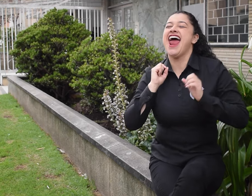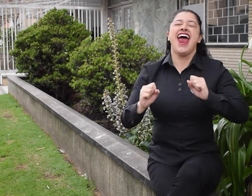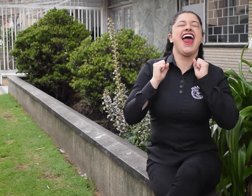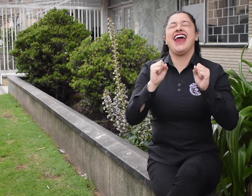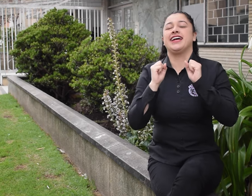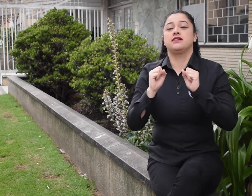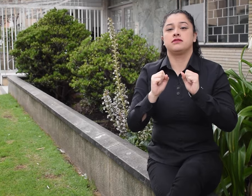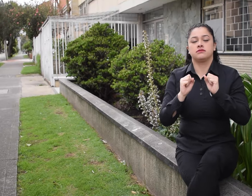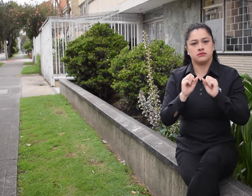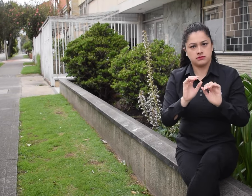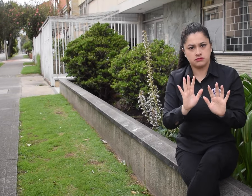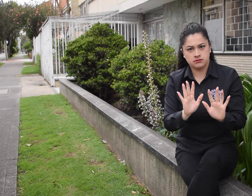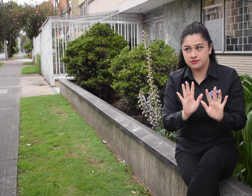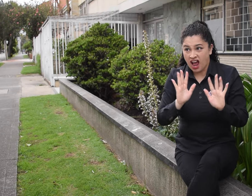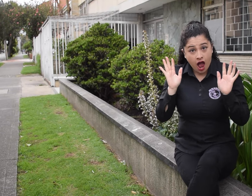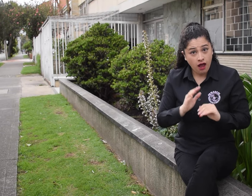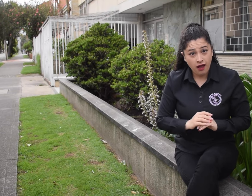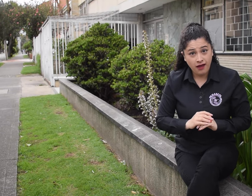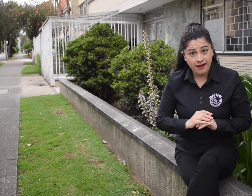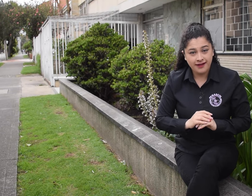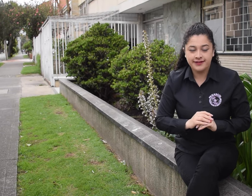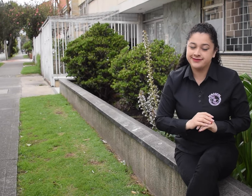celebrar? Sí, pero eso no es todo.